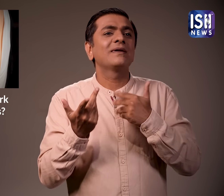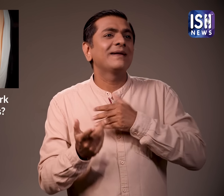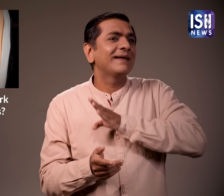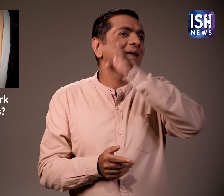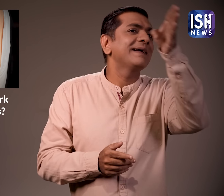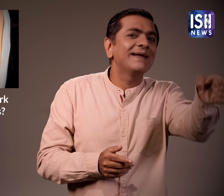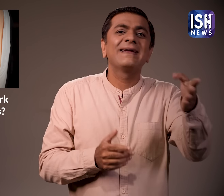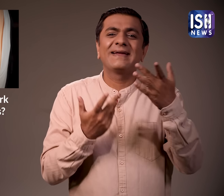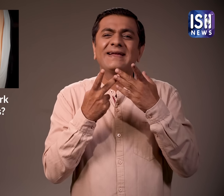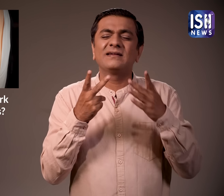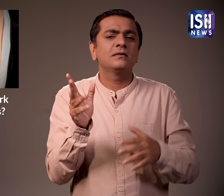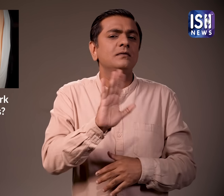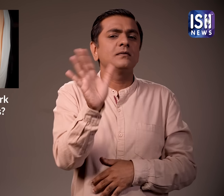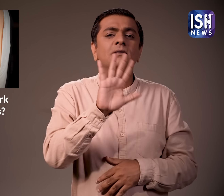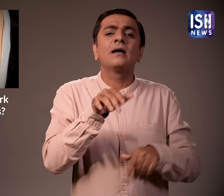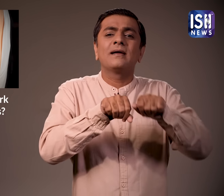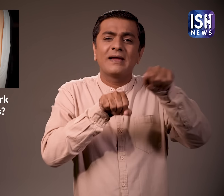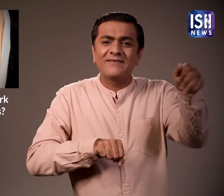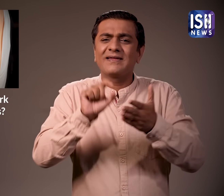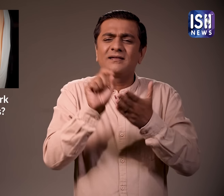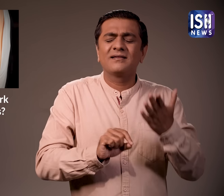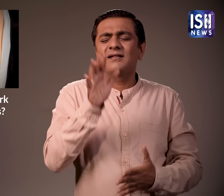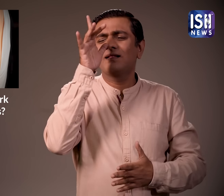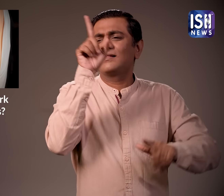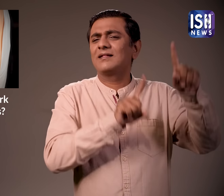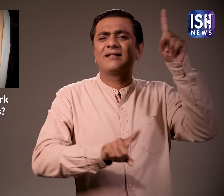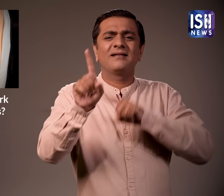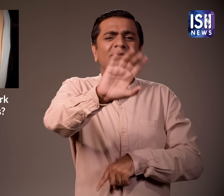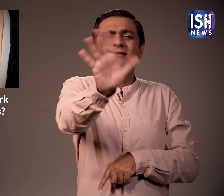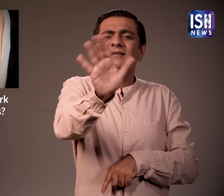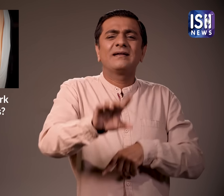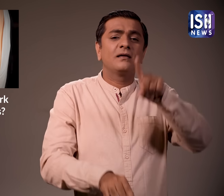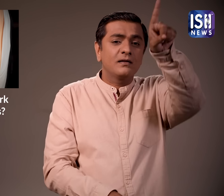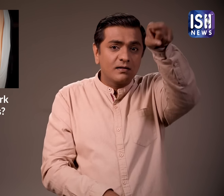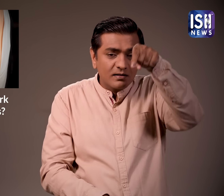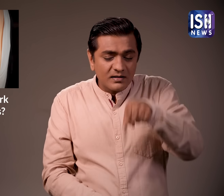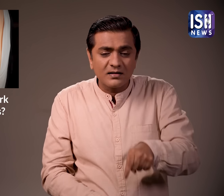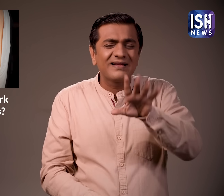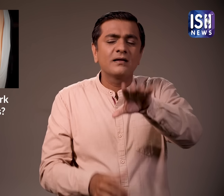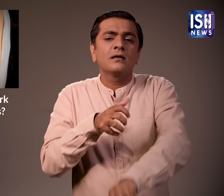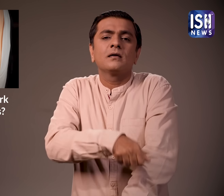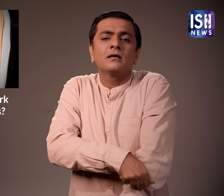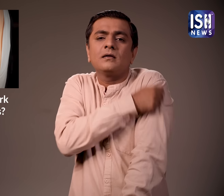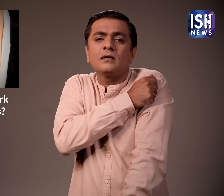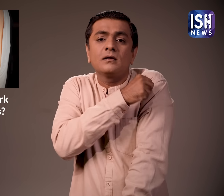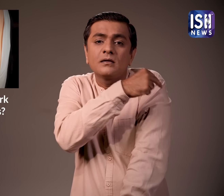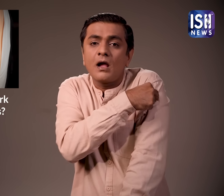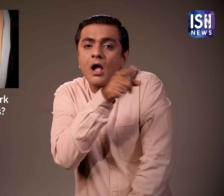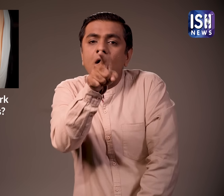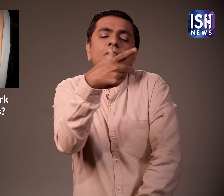जा चुका है प्रामान पत्रों को आसानी से जाली बनाया जा सकता है इस कारण लोगों को अपनी बायाओ